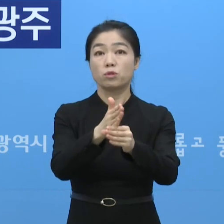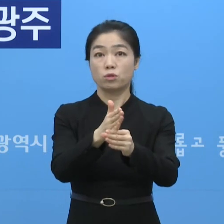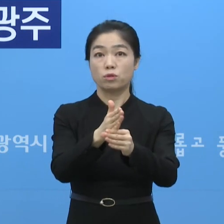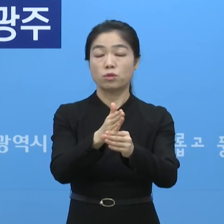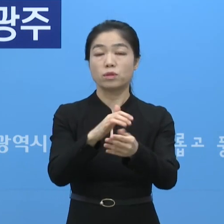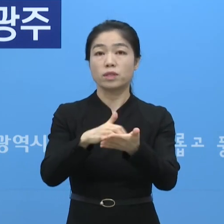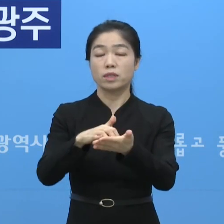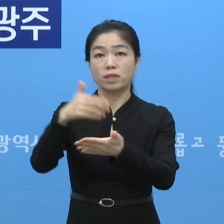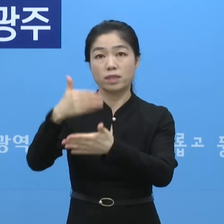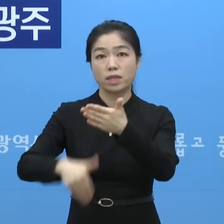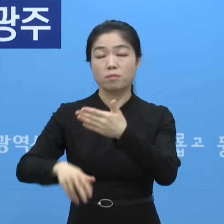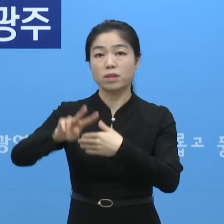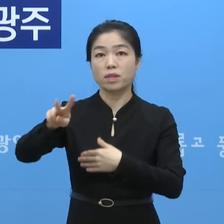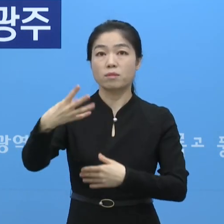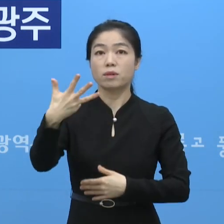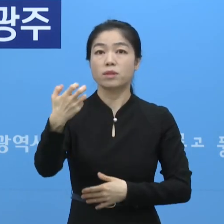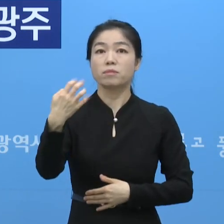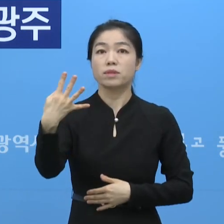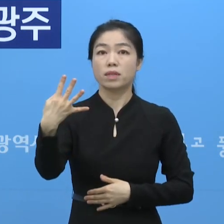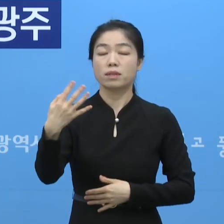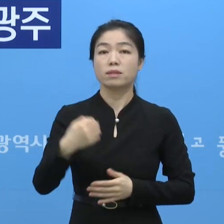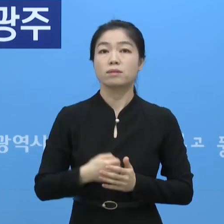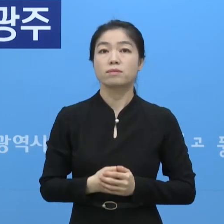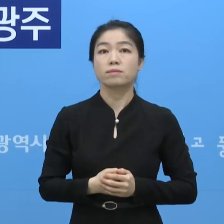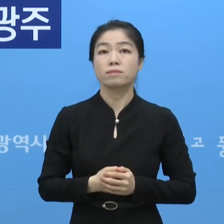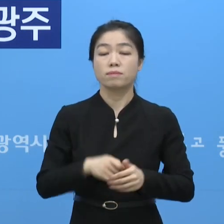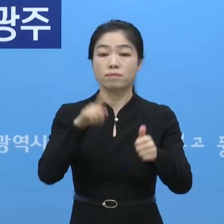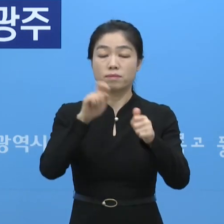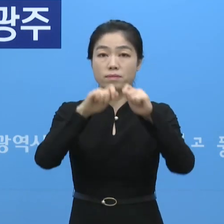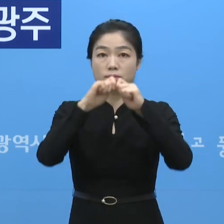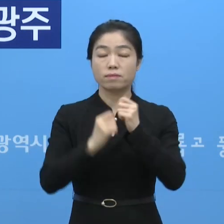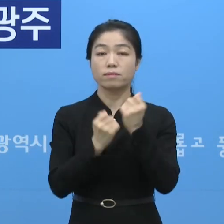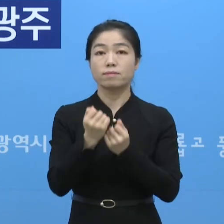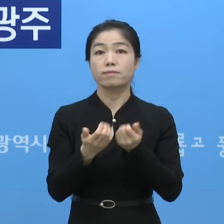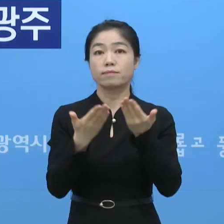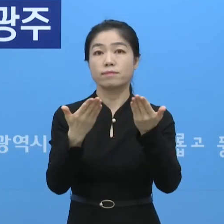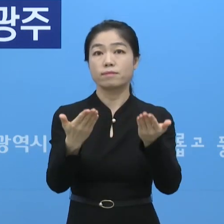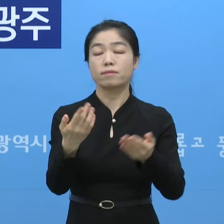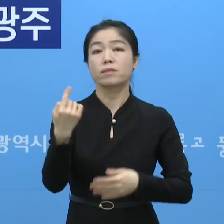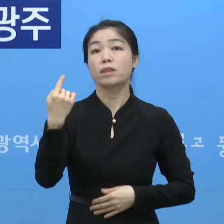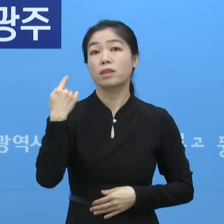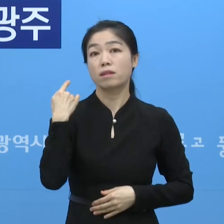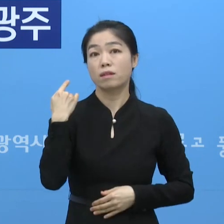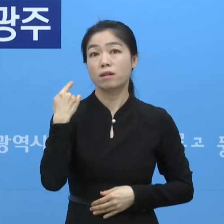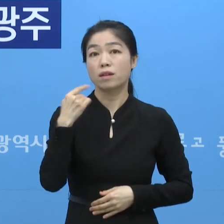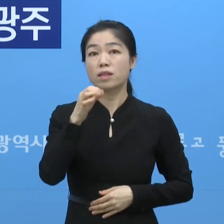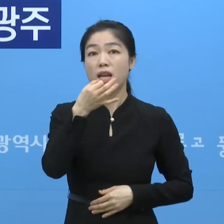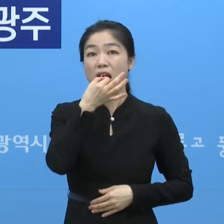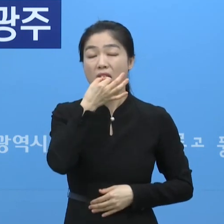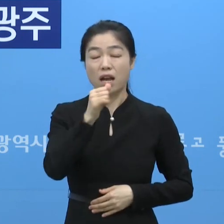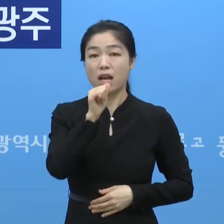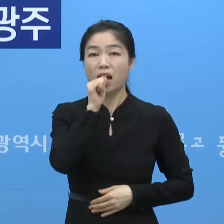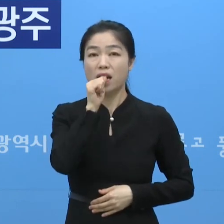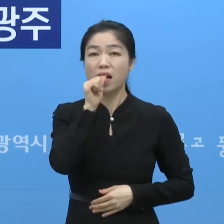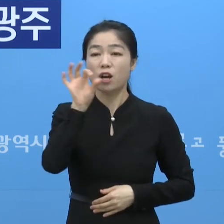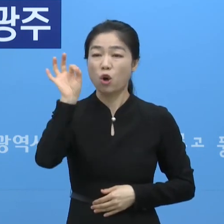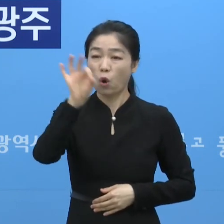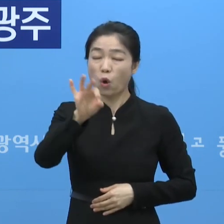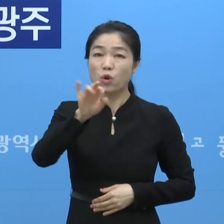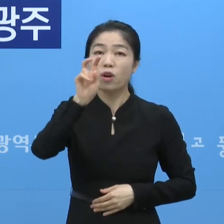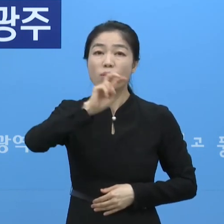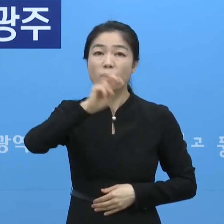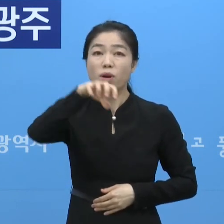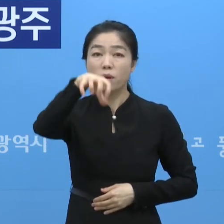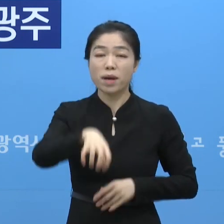284병상 남아 있습니다. 확진자 세부 현황으로는 어제 동전노래연습장 관련해서 1명